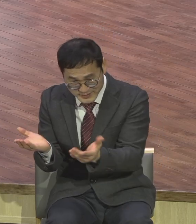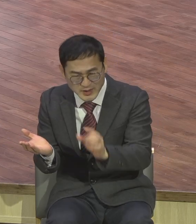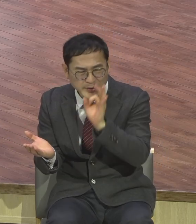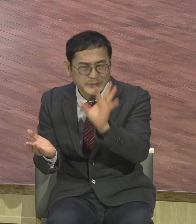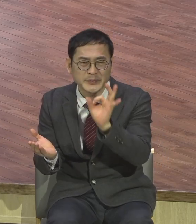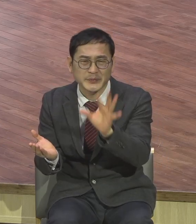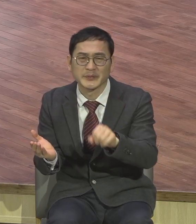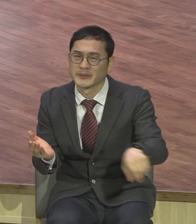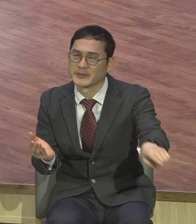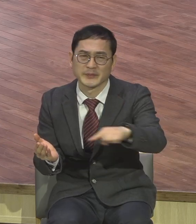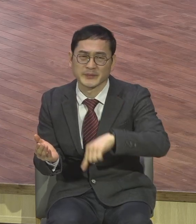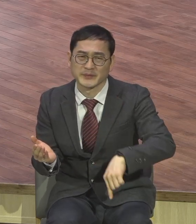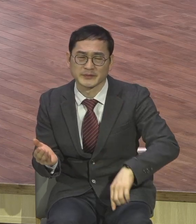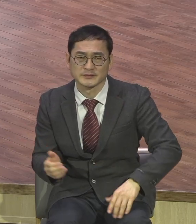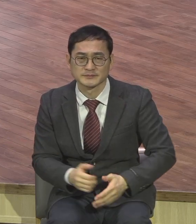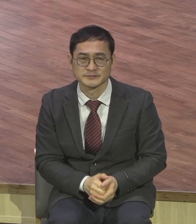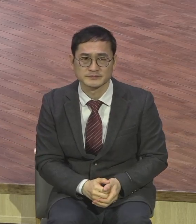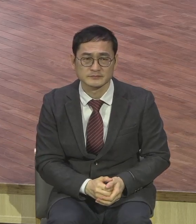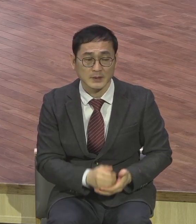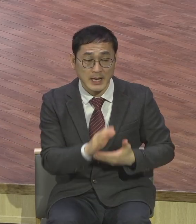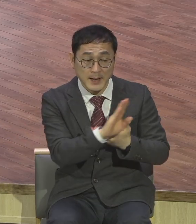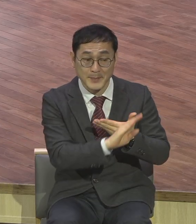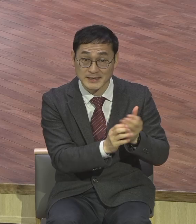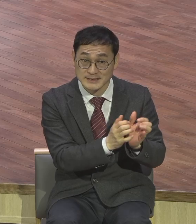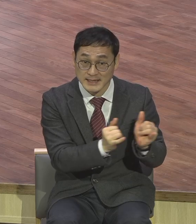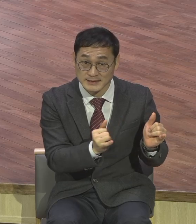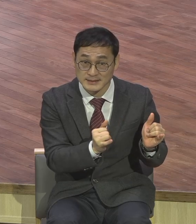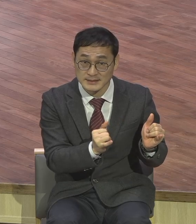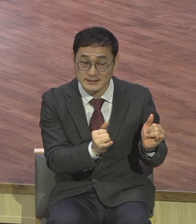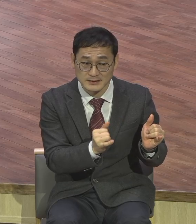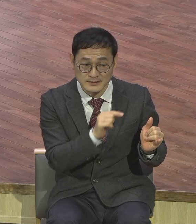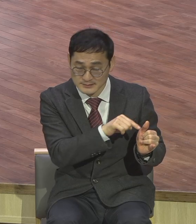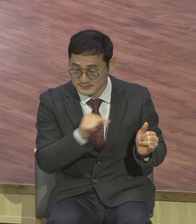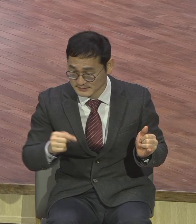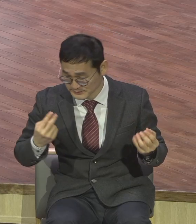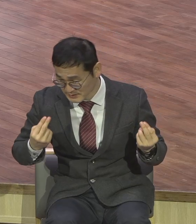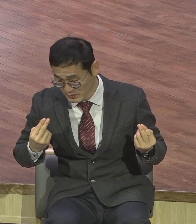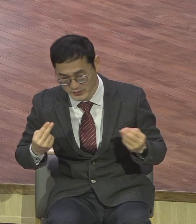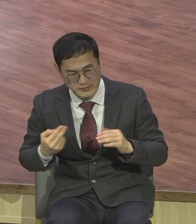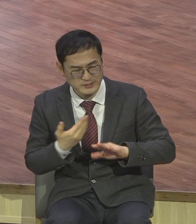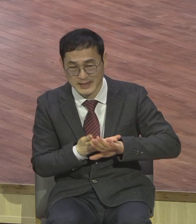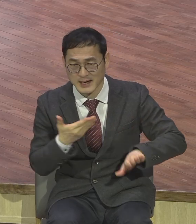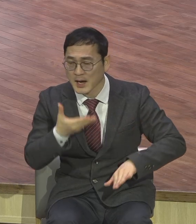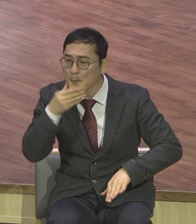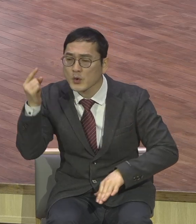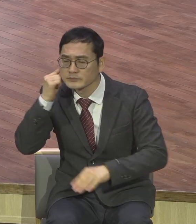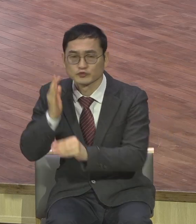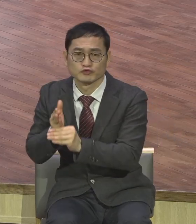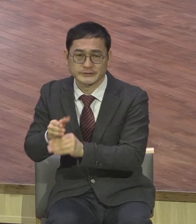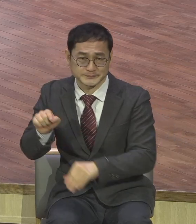우리는 바르션들과는 근본이 다른 보급미생이 됩니다 보급미생이 뭐요? 영적 구파인들